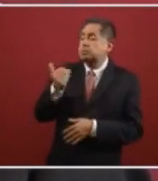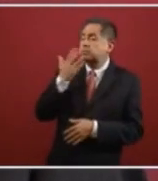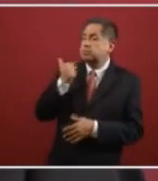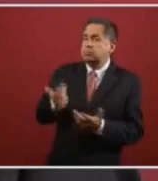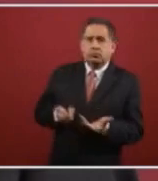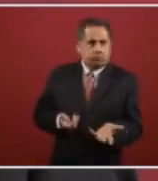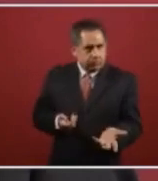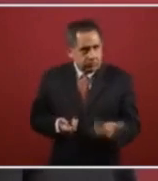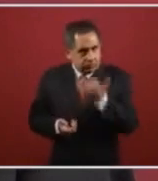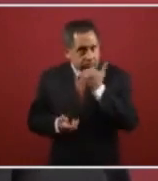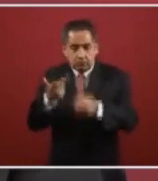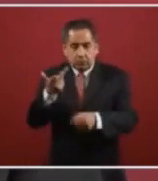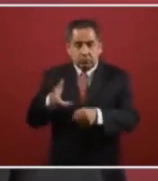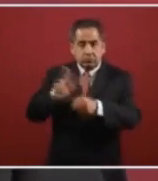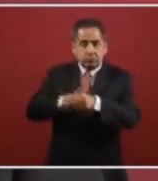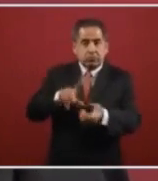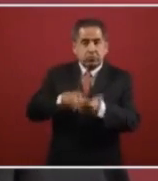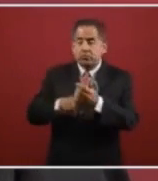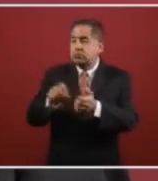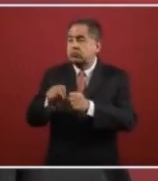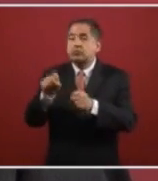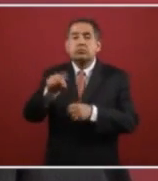nosotros nosotros de salud en hospitales